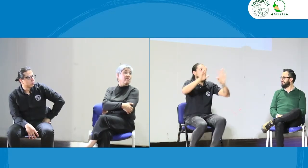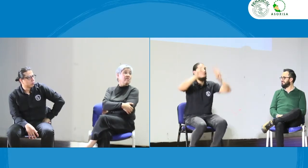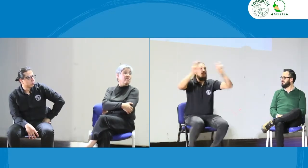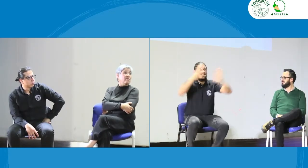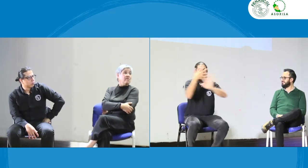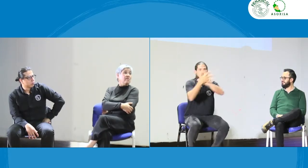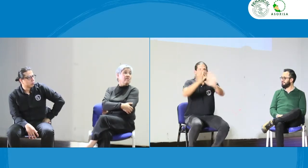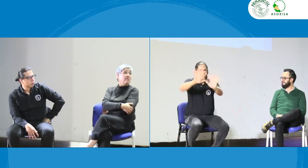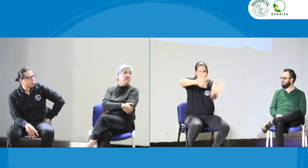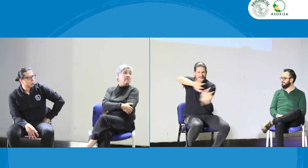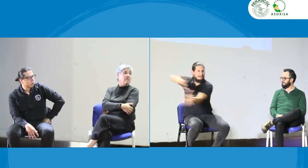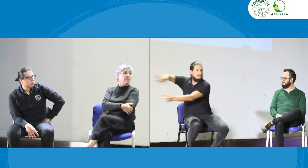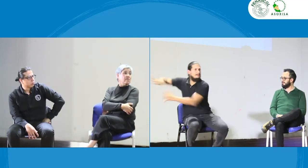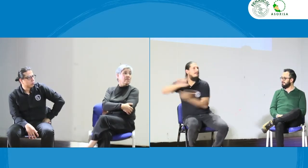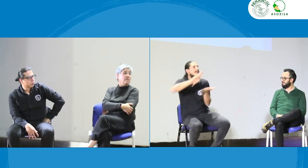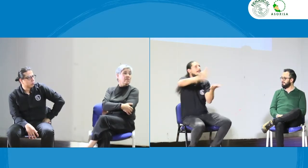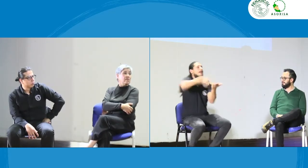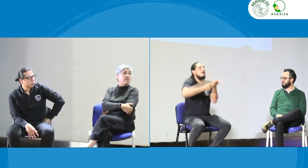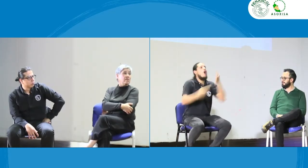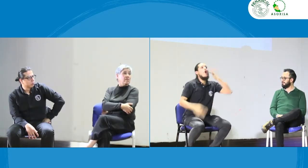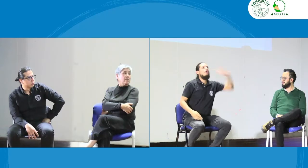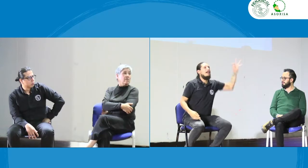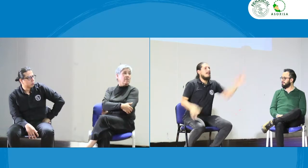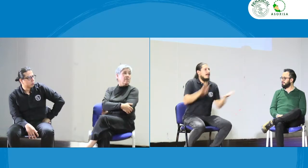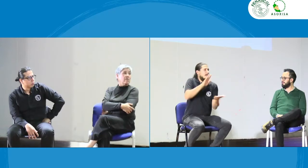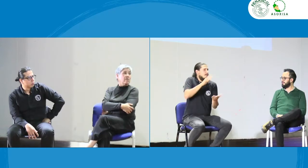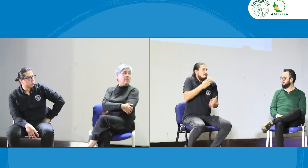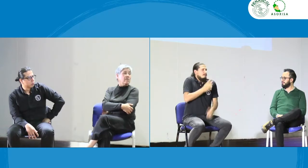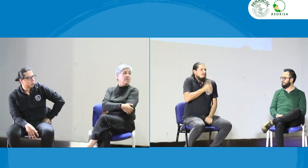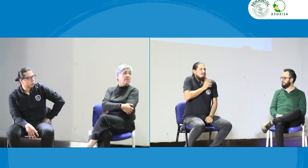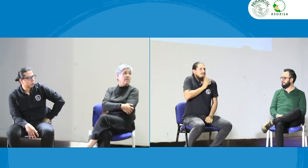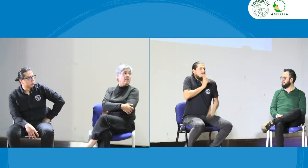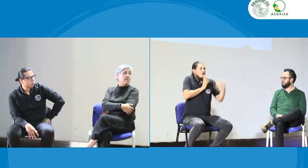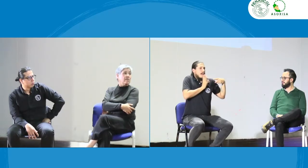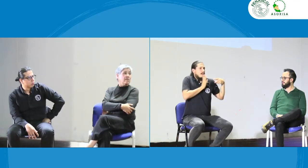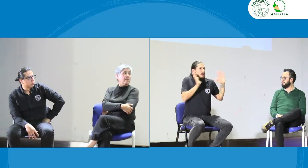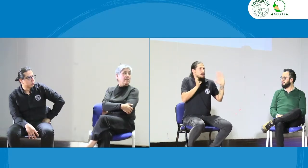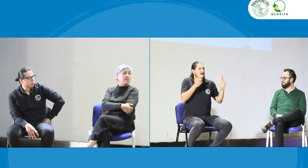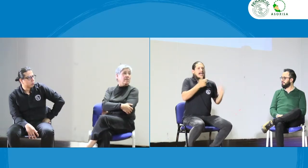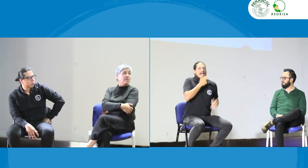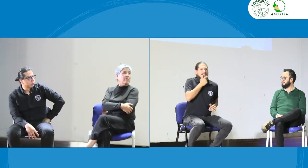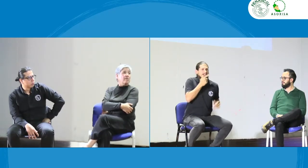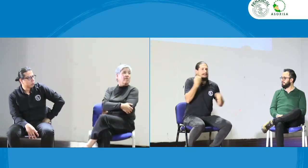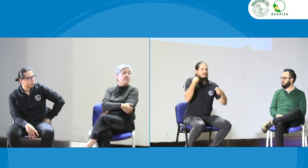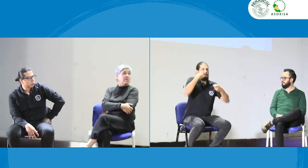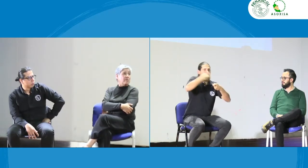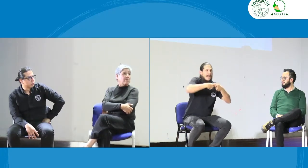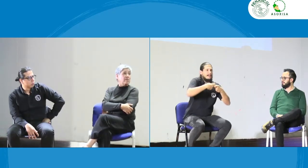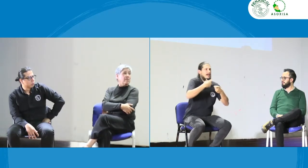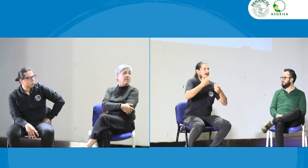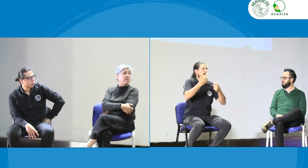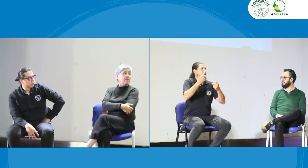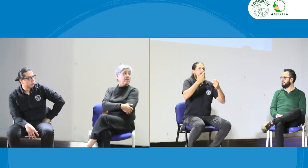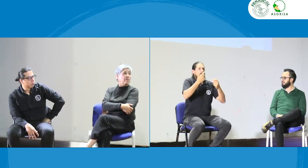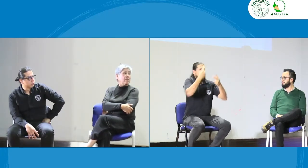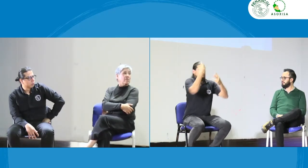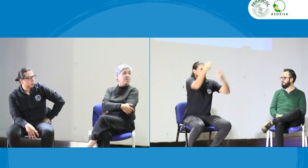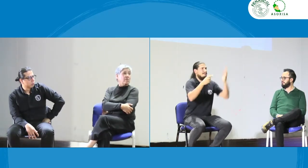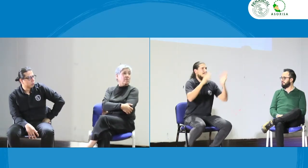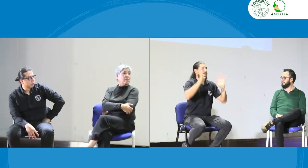oyente, dejemos la lengua así desde el lado, hablemos de un intérprete oyente que está haciendo un servicio de lenguas orales, no sé, de español o